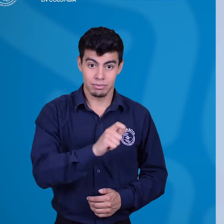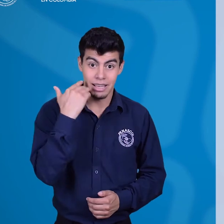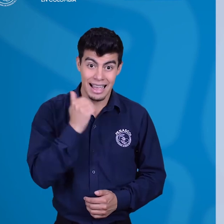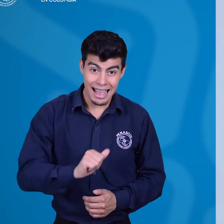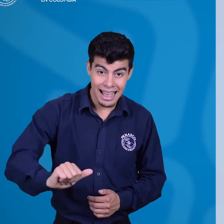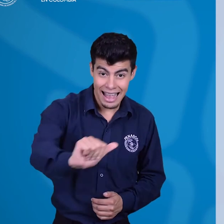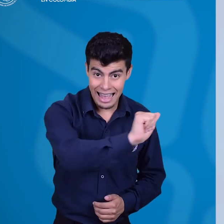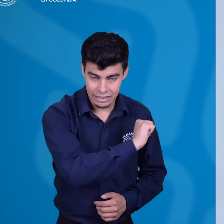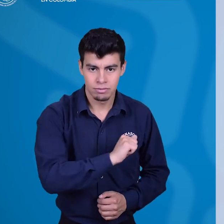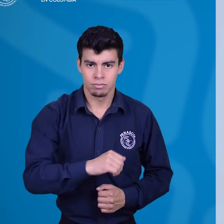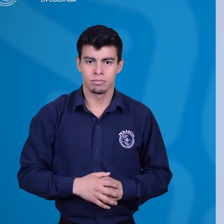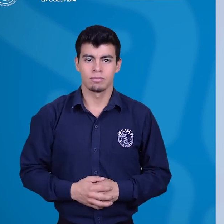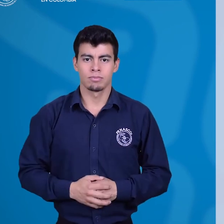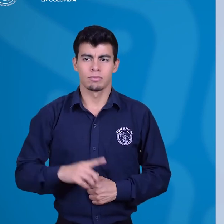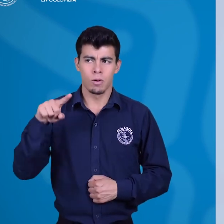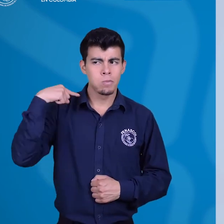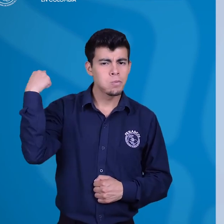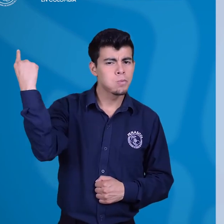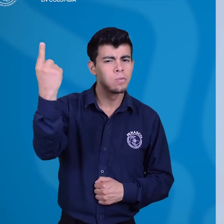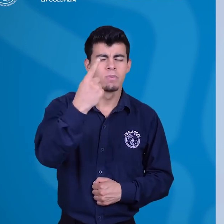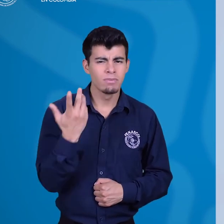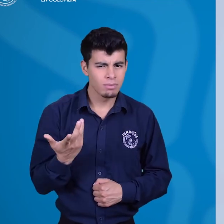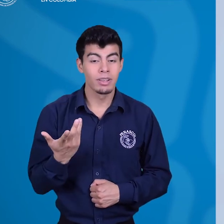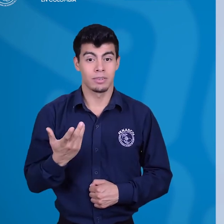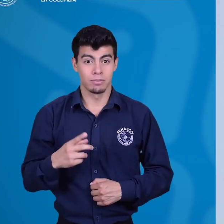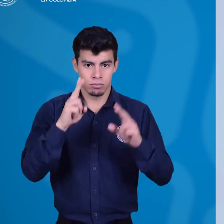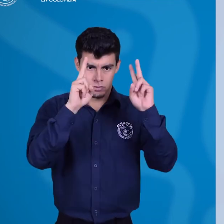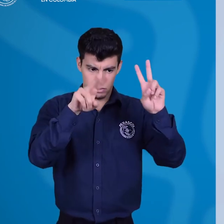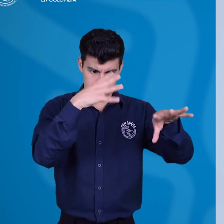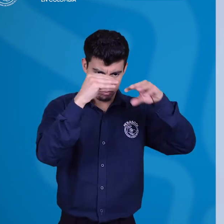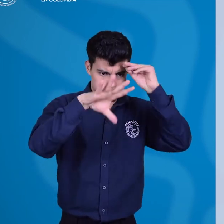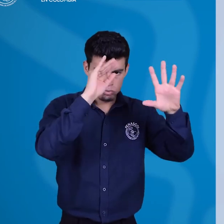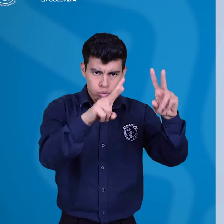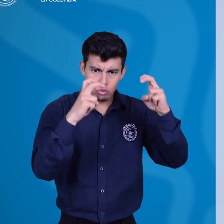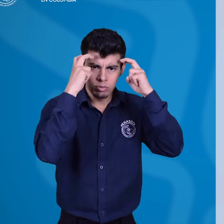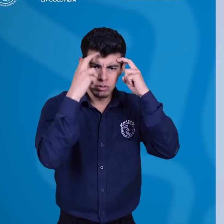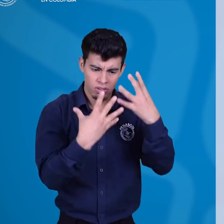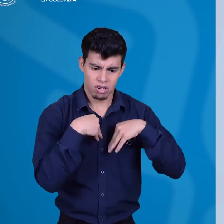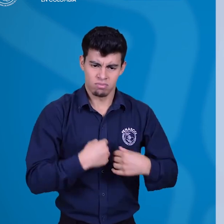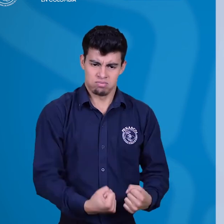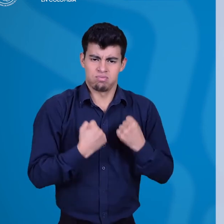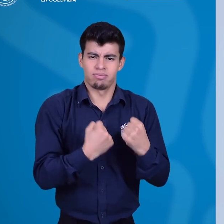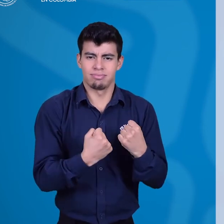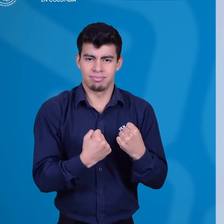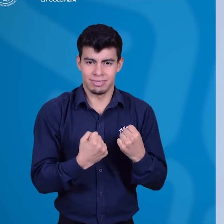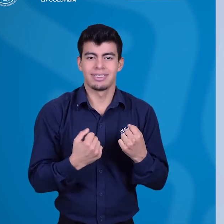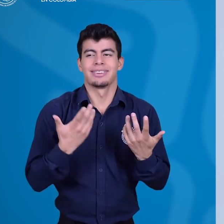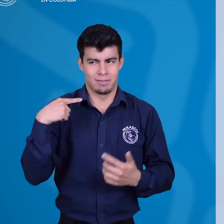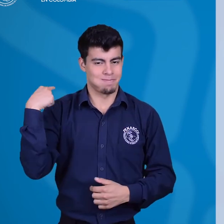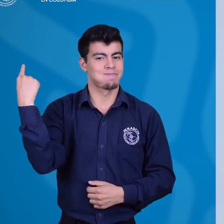Mujeres El empoderamiento surge del conocimiento, por tanto, es importante